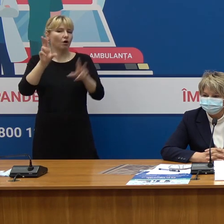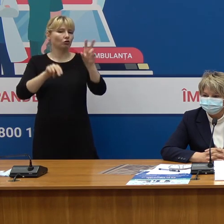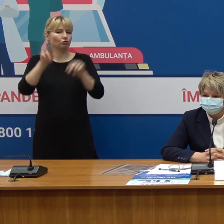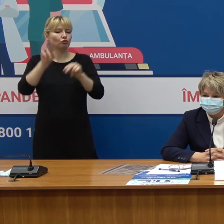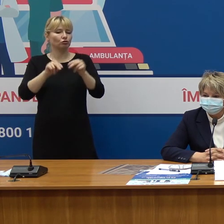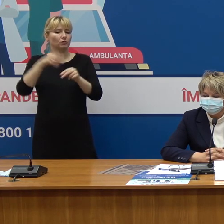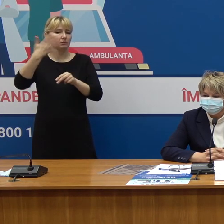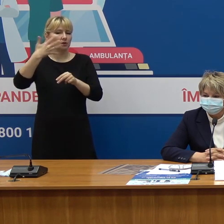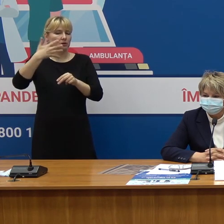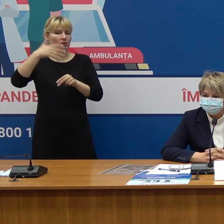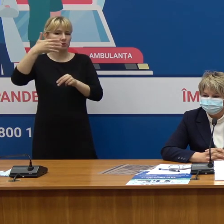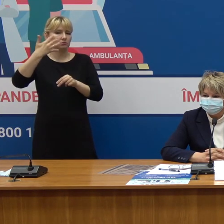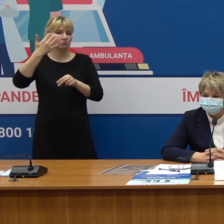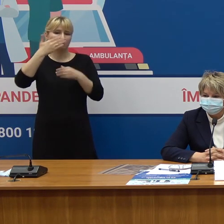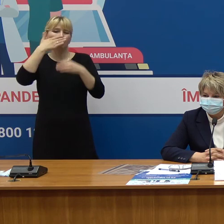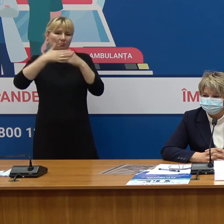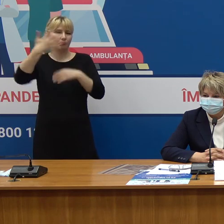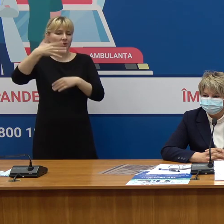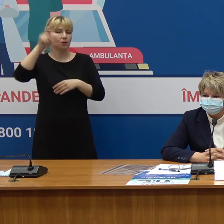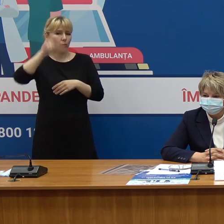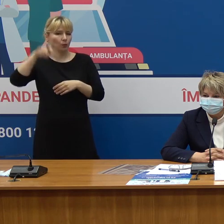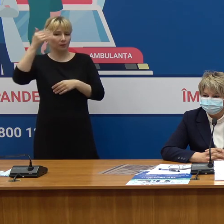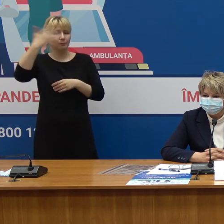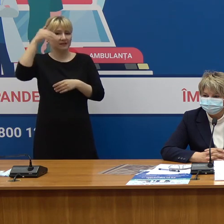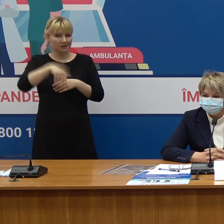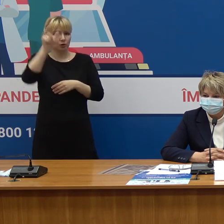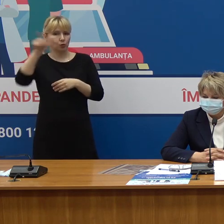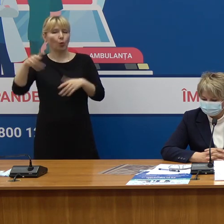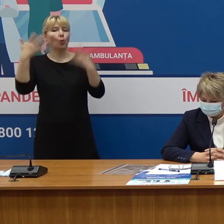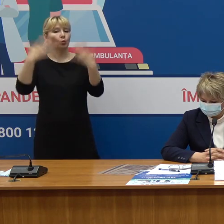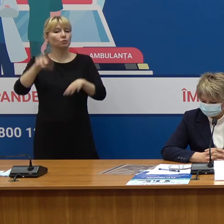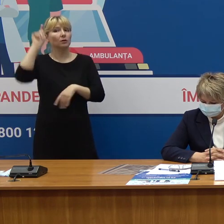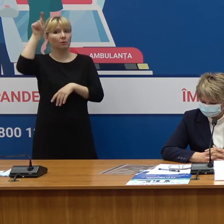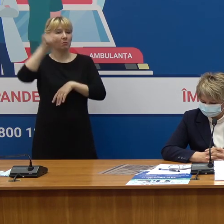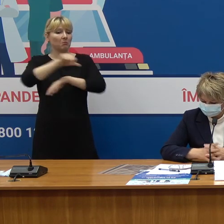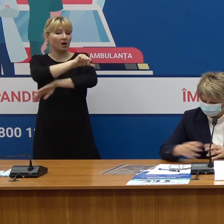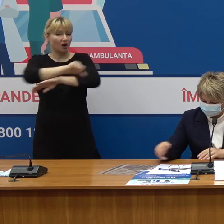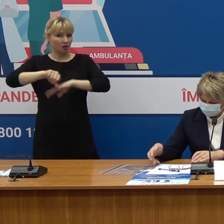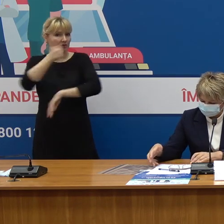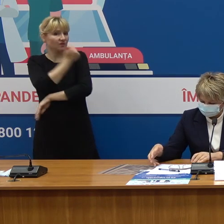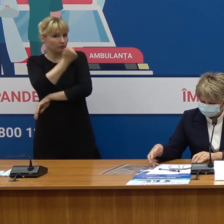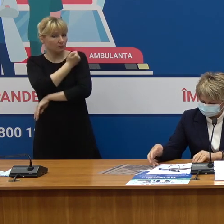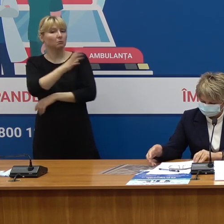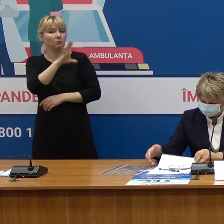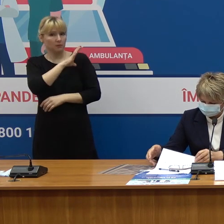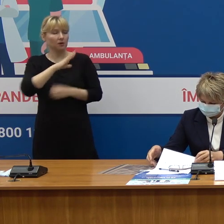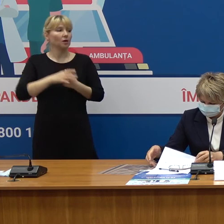50.000 de persoane care au fost vaccinate în afara țării